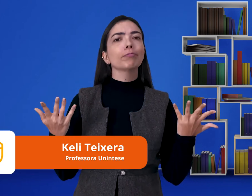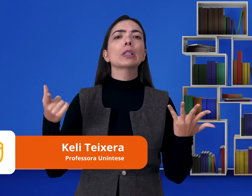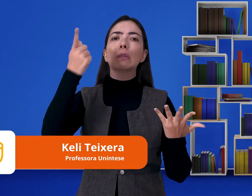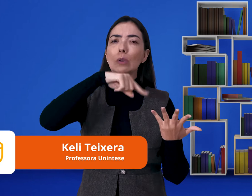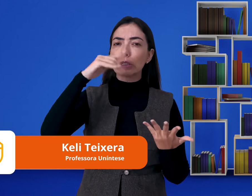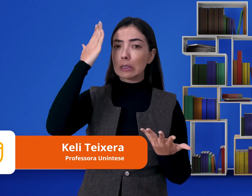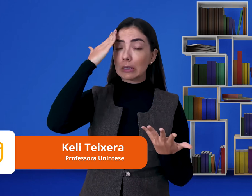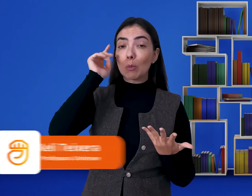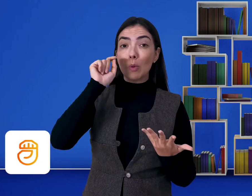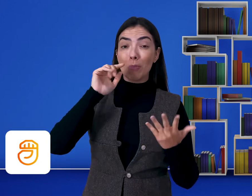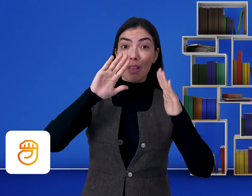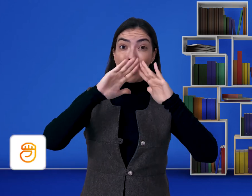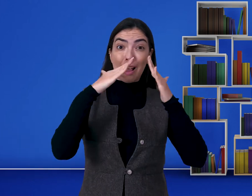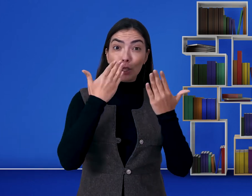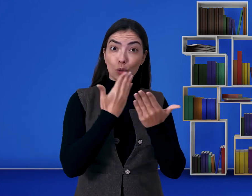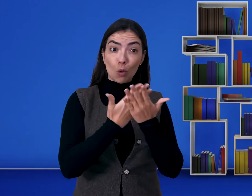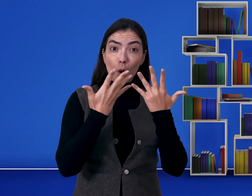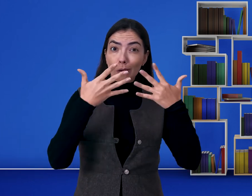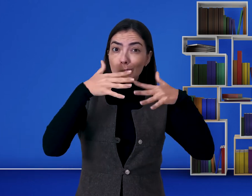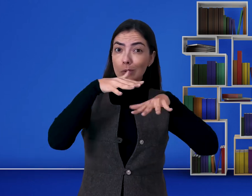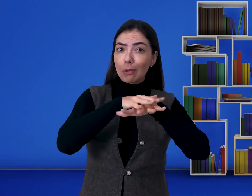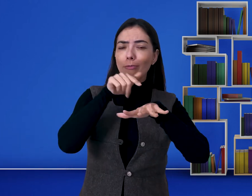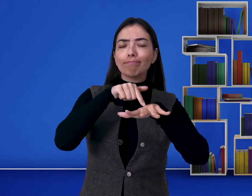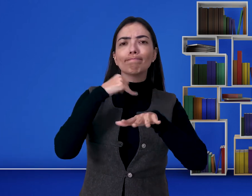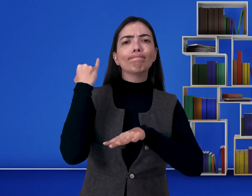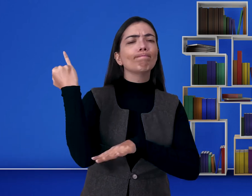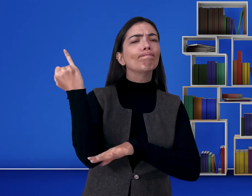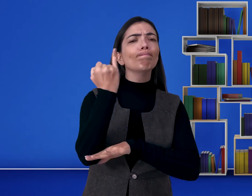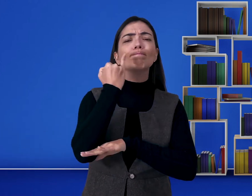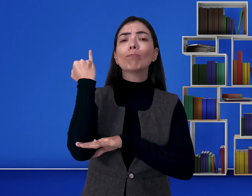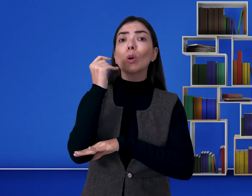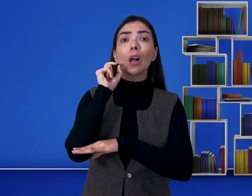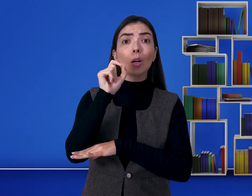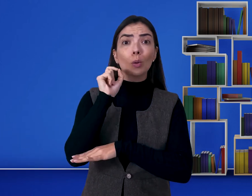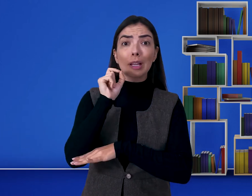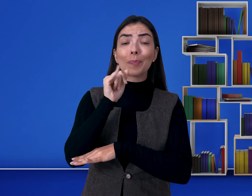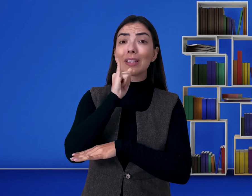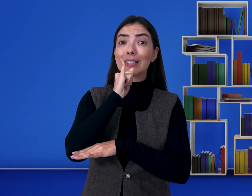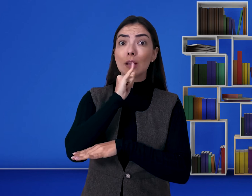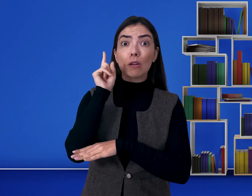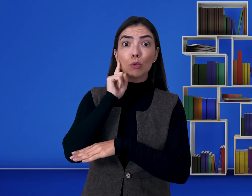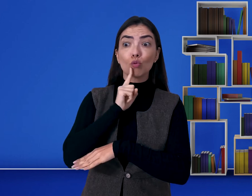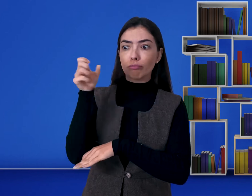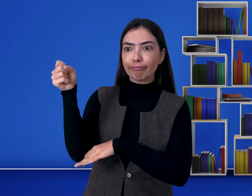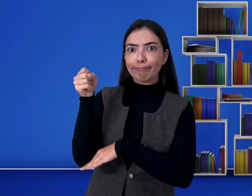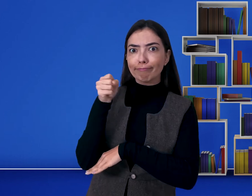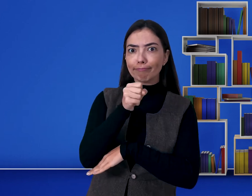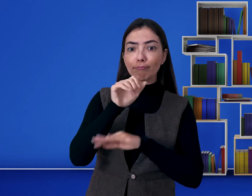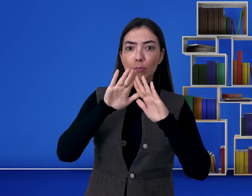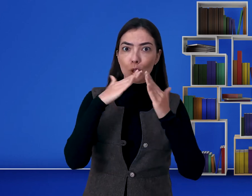Pois é. Vocês já devem saber que a escola inclusiva é uma escola muito importante também. Pois no momento em que o